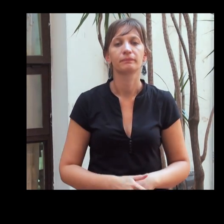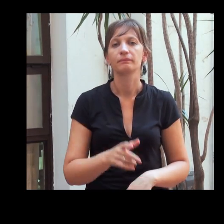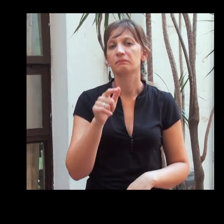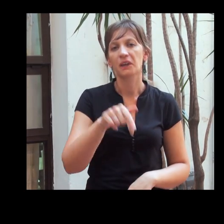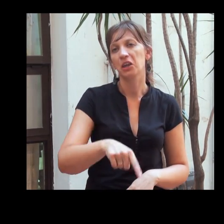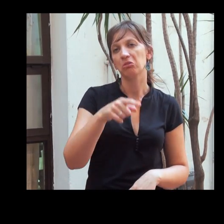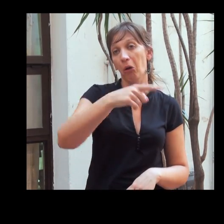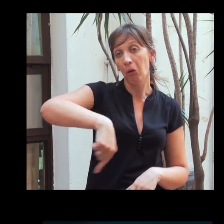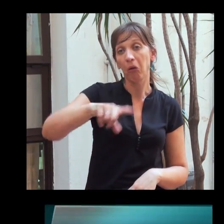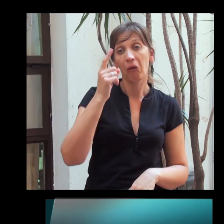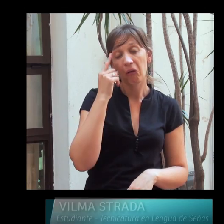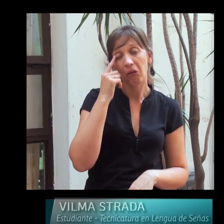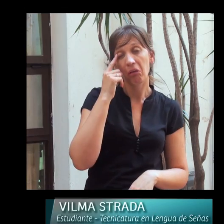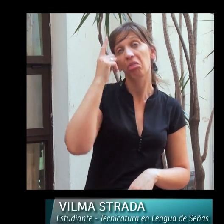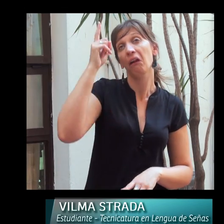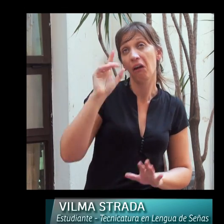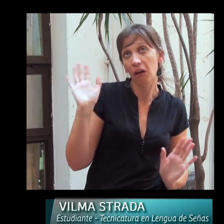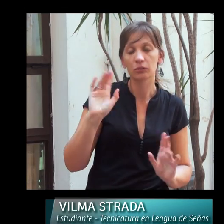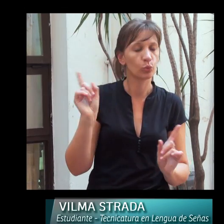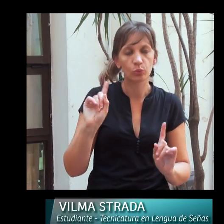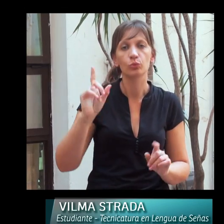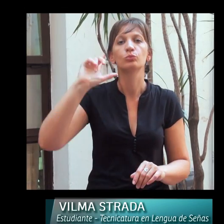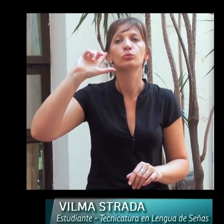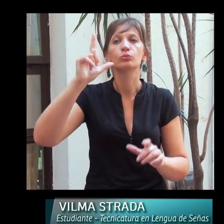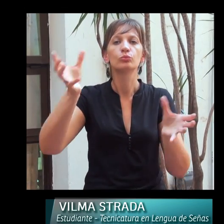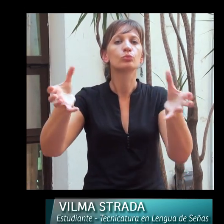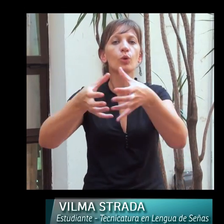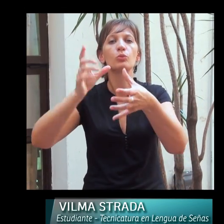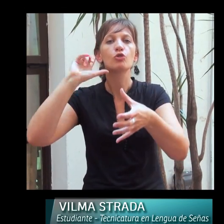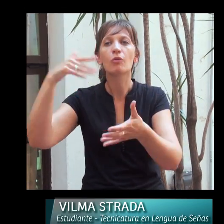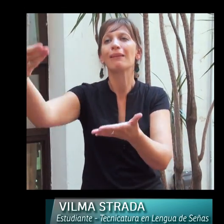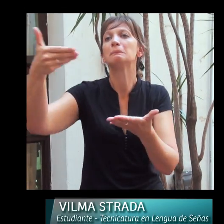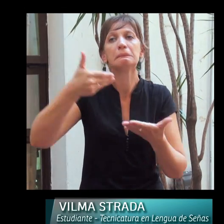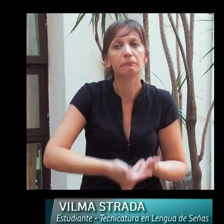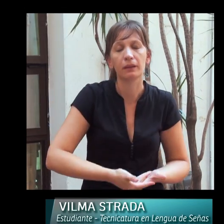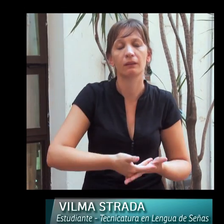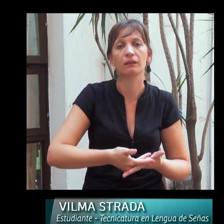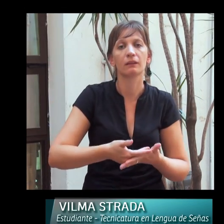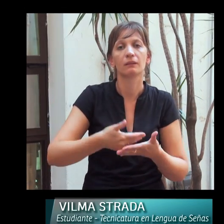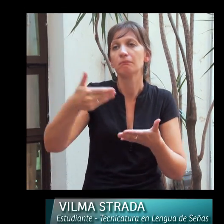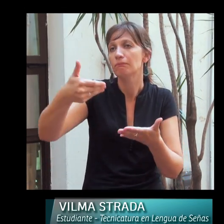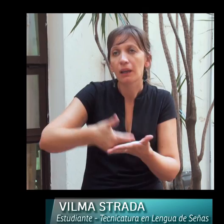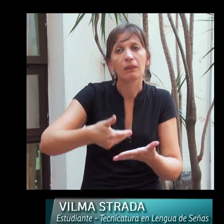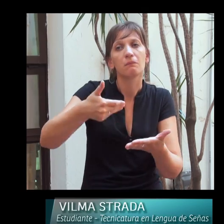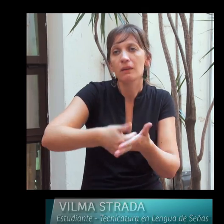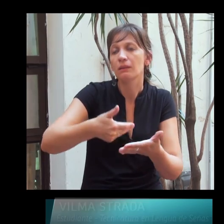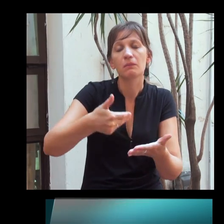enseñar la lengua. Esto no es que se nos ocurra a nosotros, sino que es una demanda de los propios sordos de la comunidad sorda respecto de